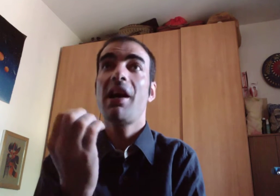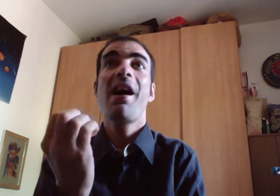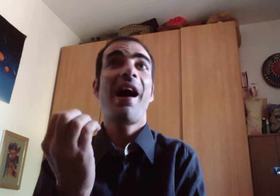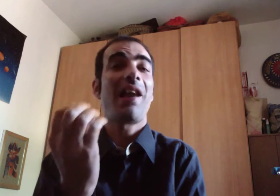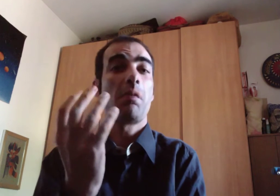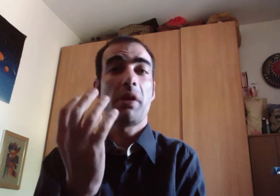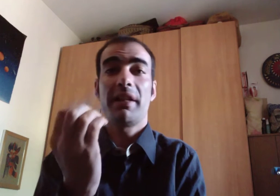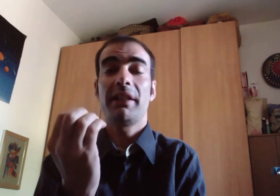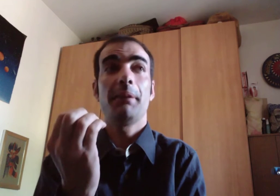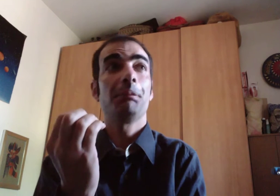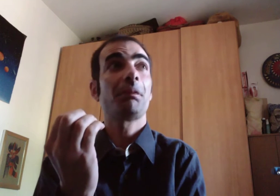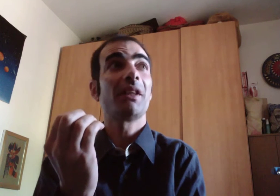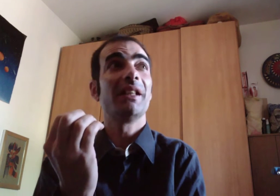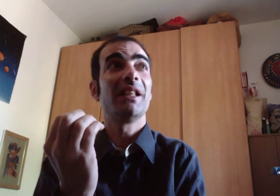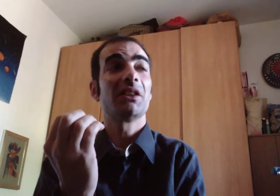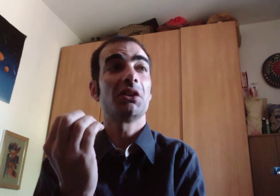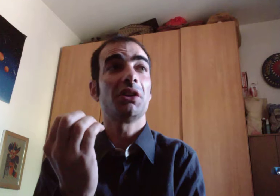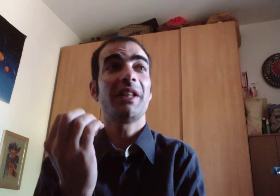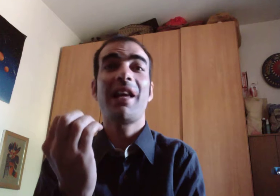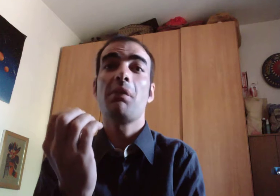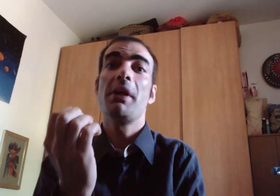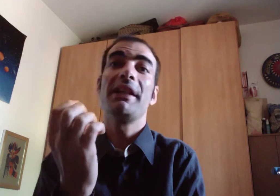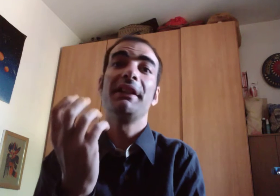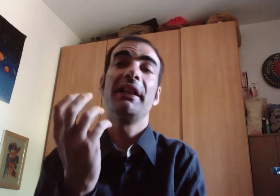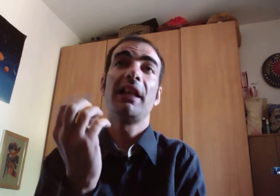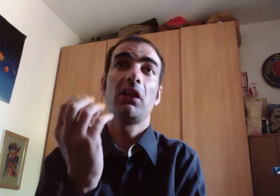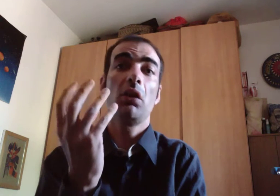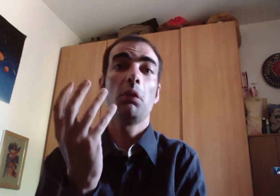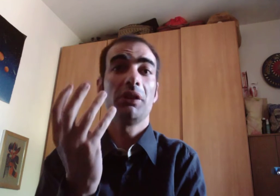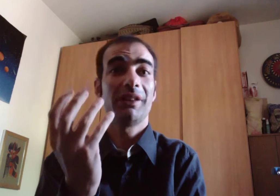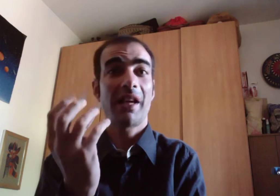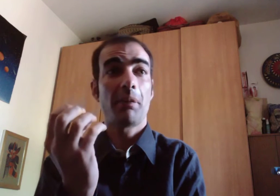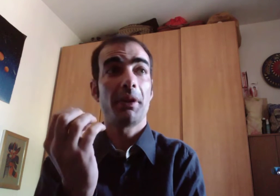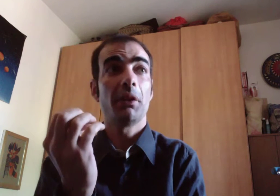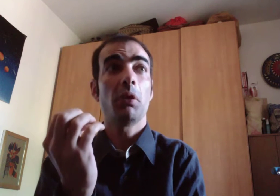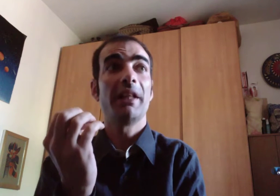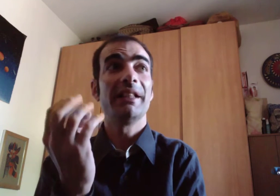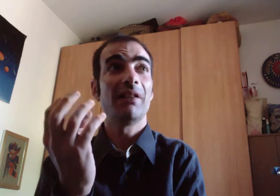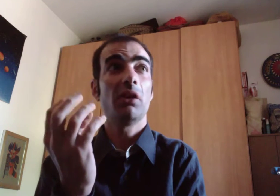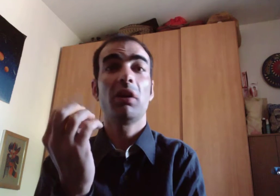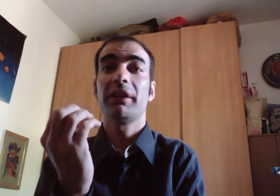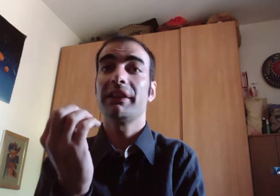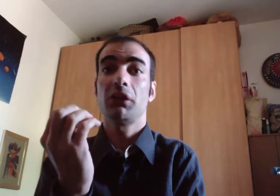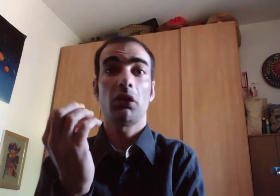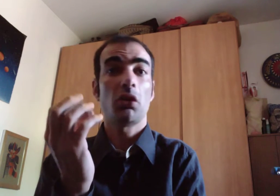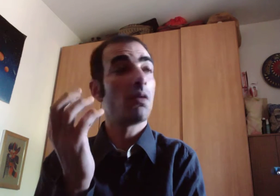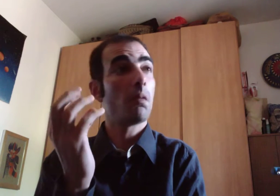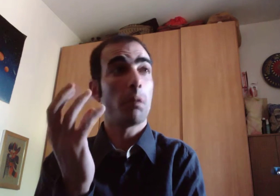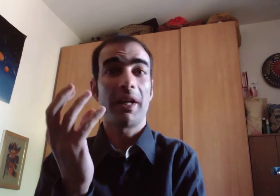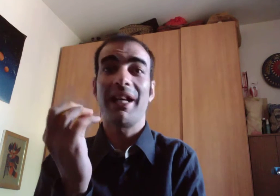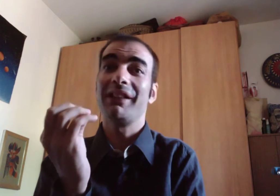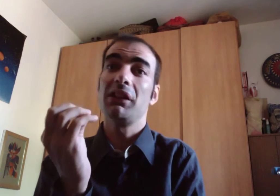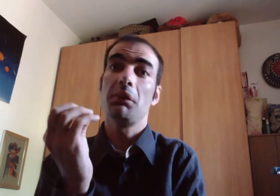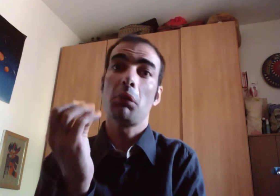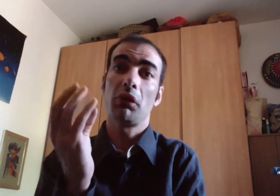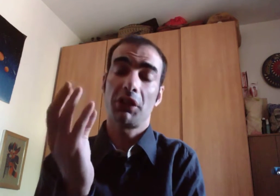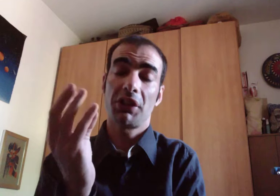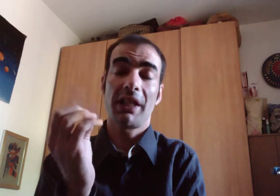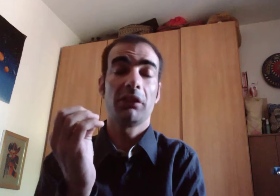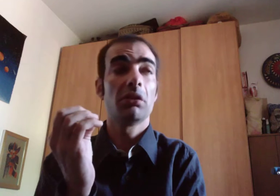al bene della società al bene della comunità per i quali lavorano e sono pagati in modo agiato